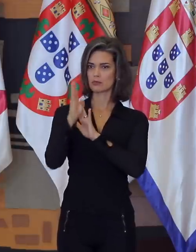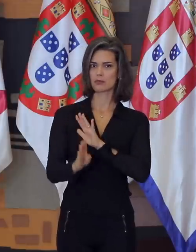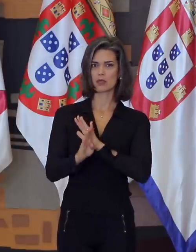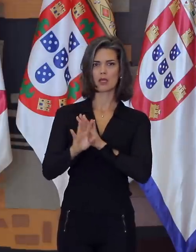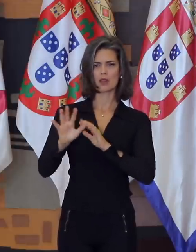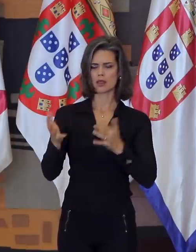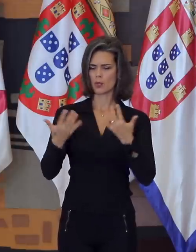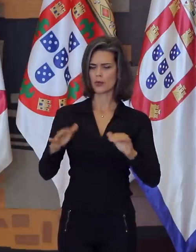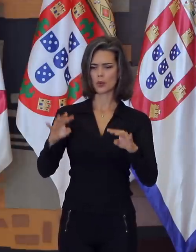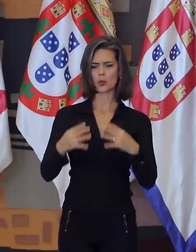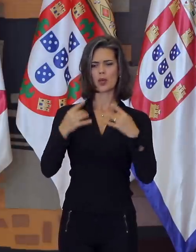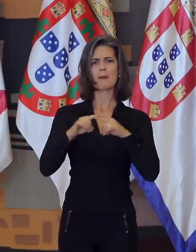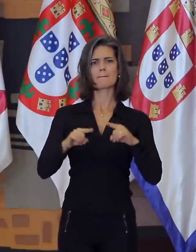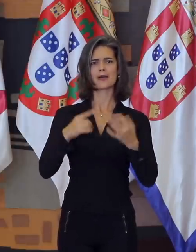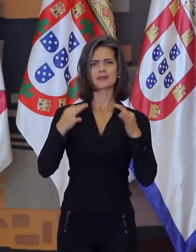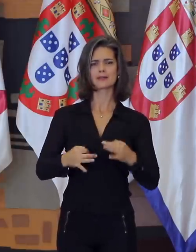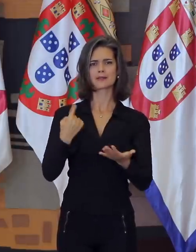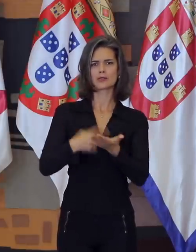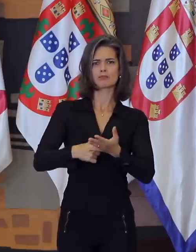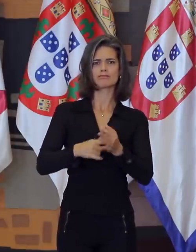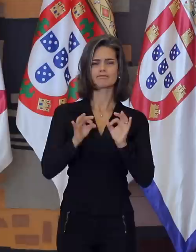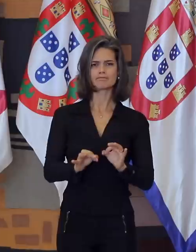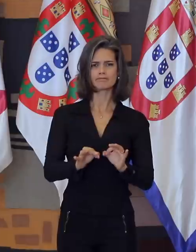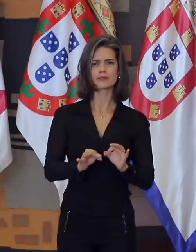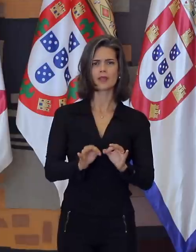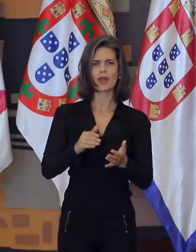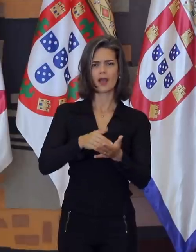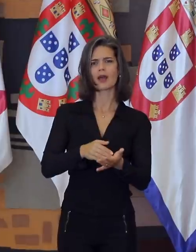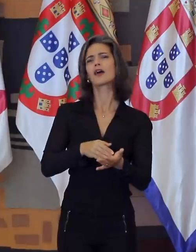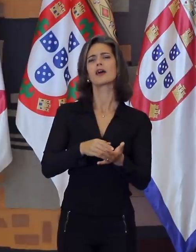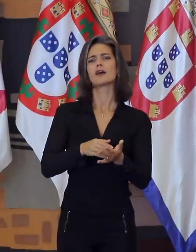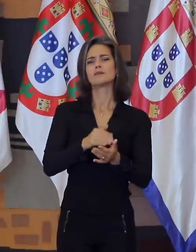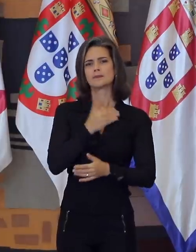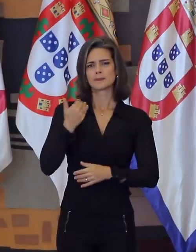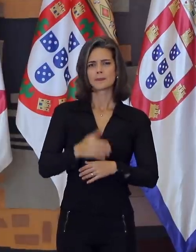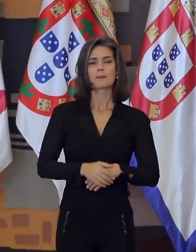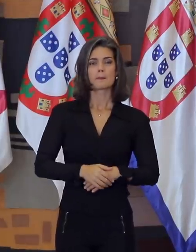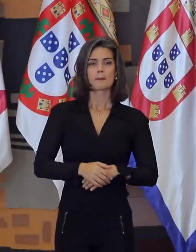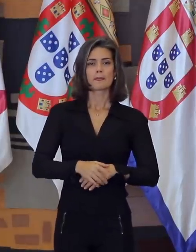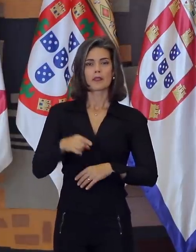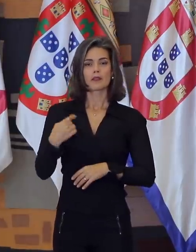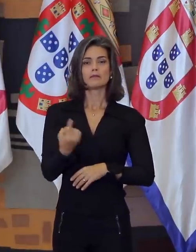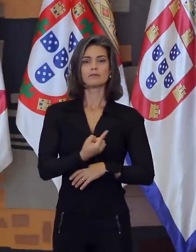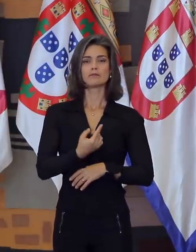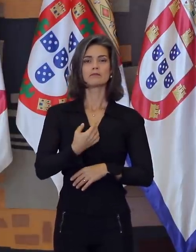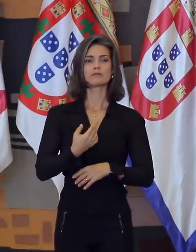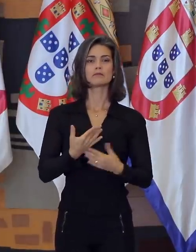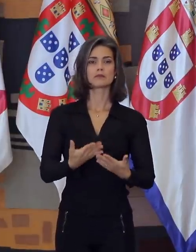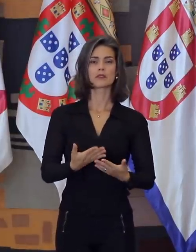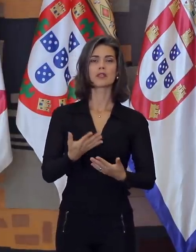não desejamos as glórias, mas a certeza de cumprir a missão que nos foi confiada até o fim de nossos dias. Não aspiramos